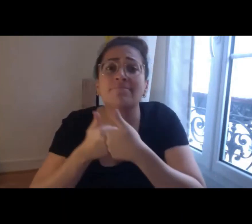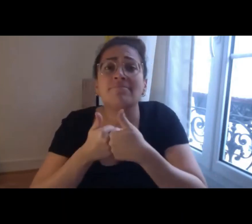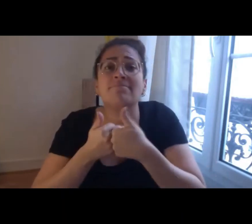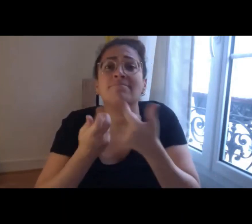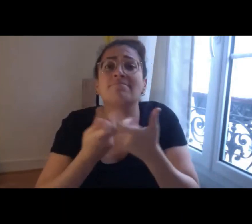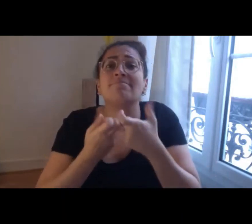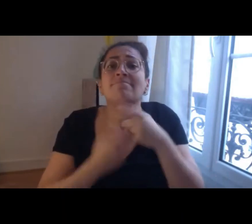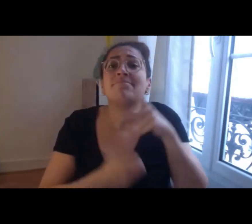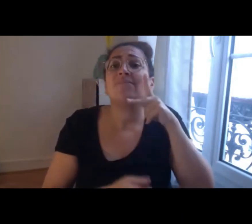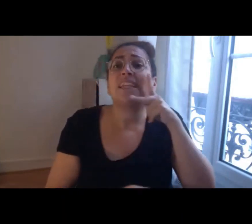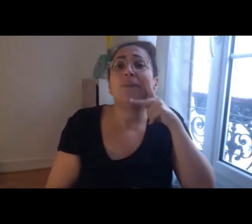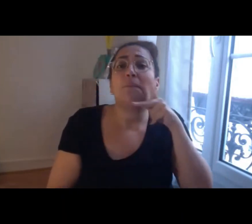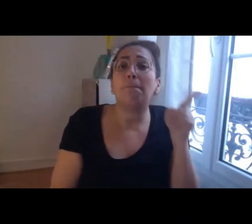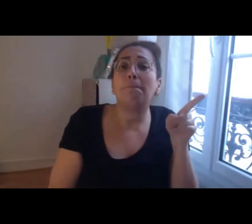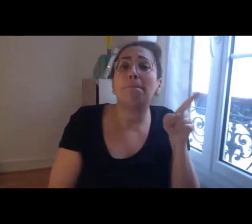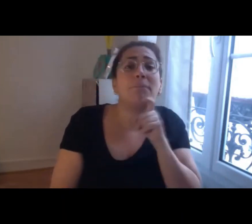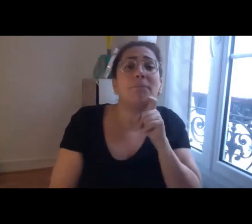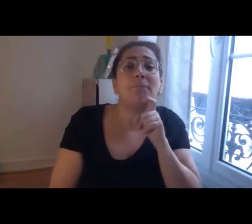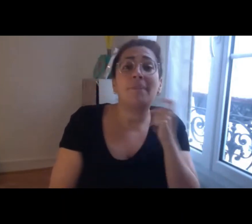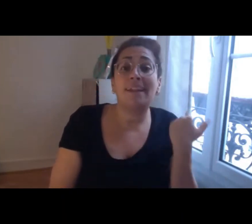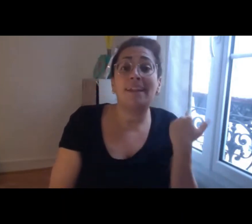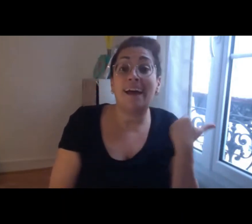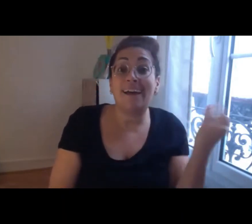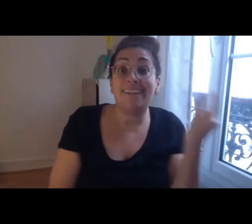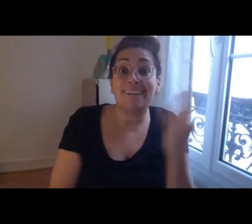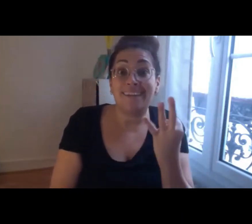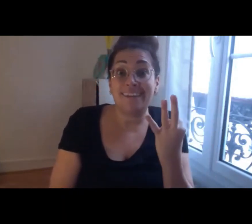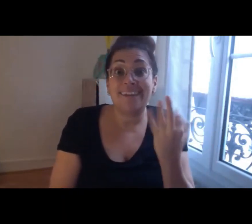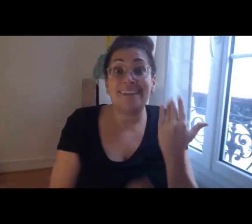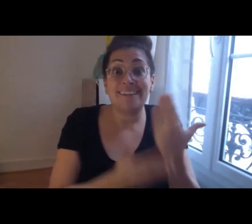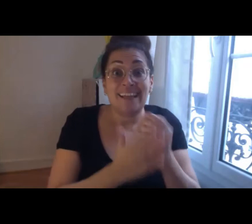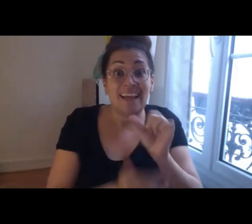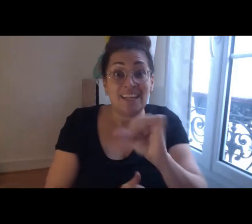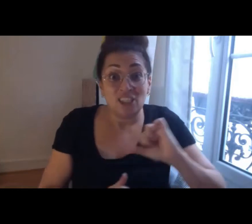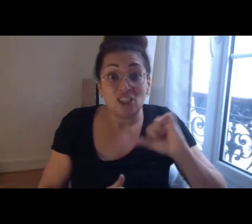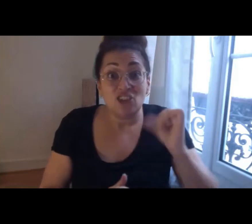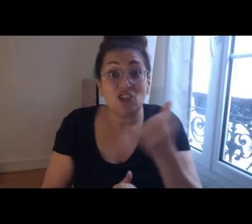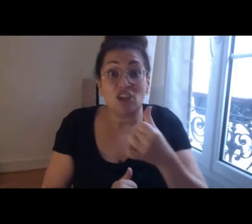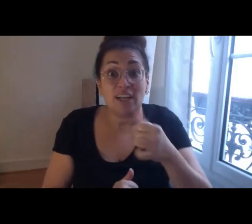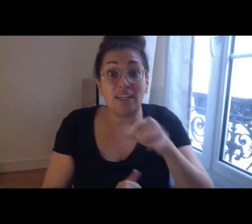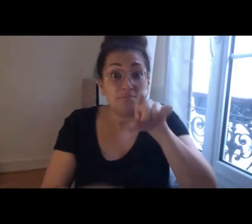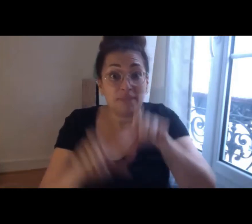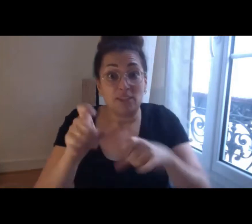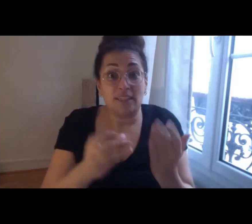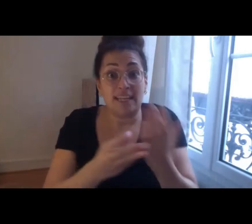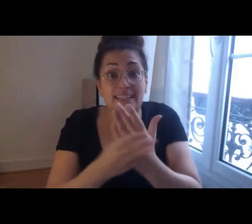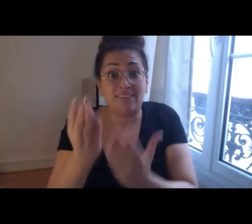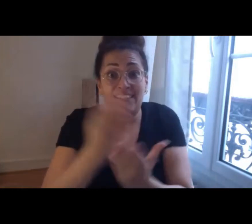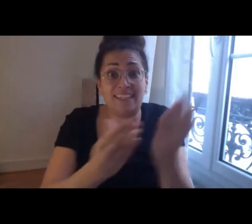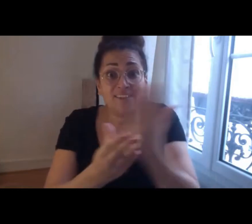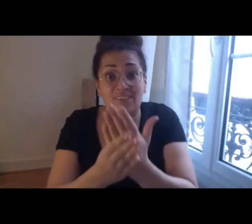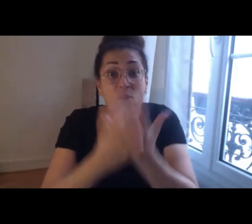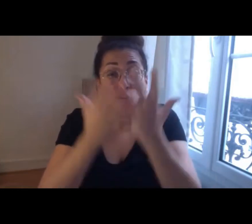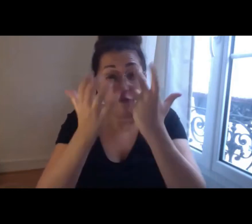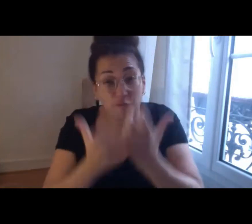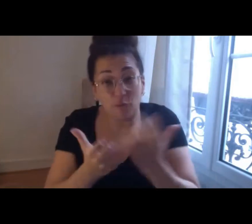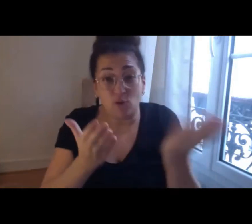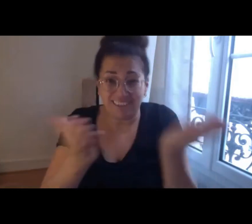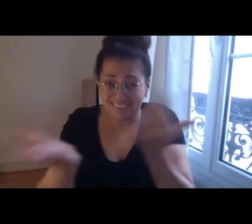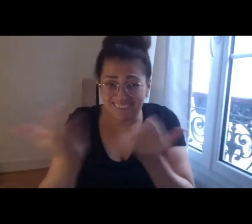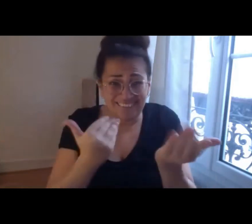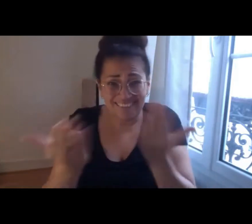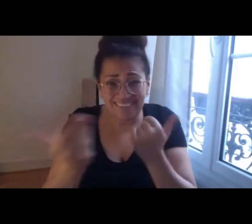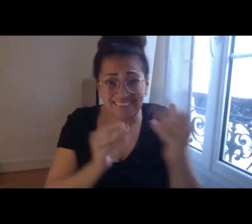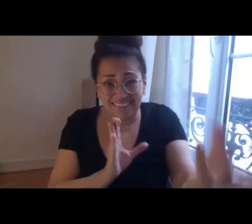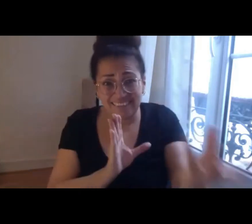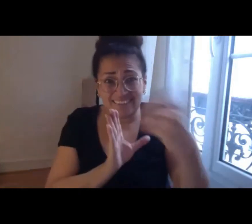aussi le cadre à la fois participatif et donc l'implication des parties prenantes et en particulier des collectifs de travail comme on le voit